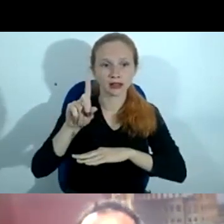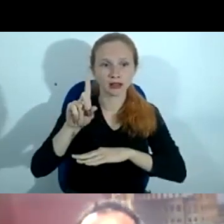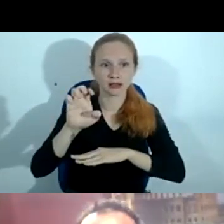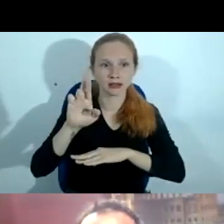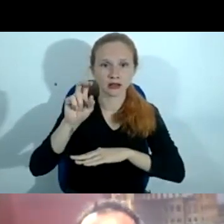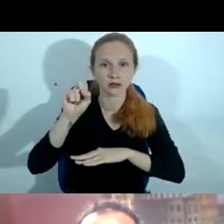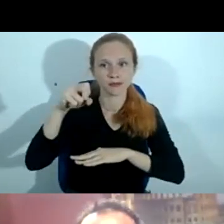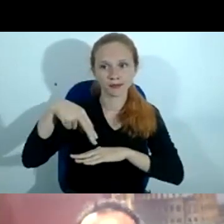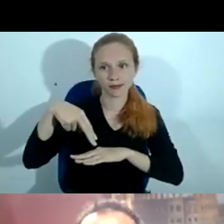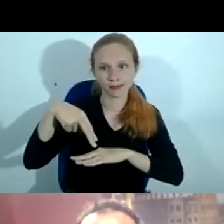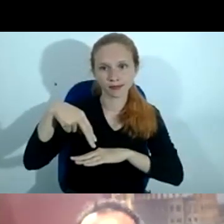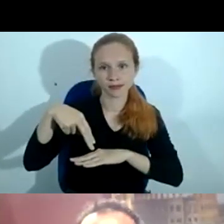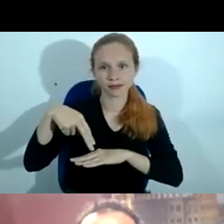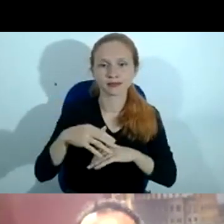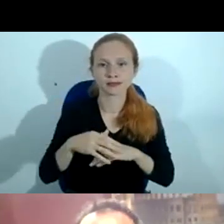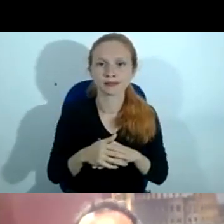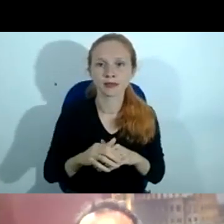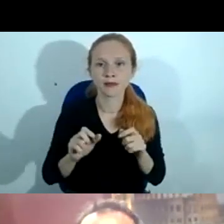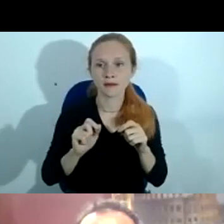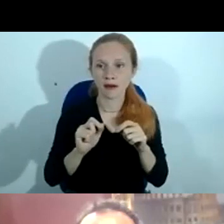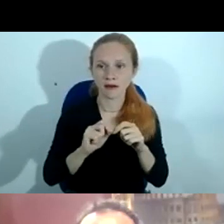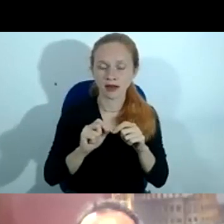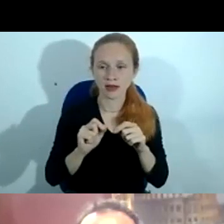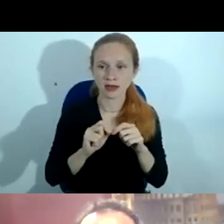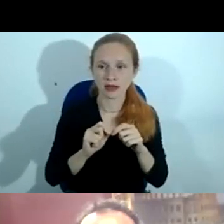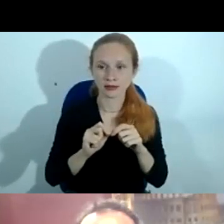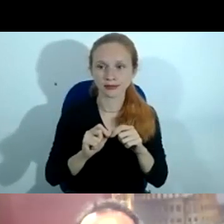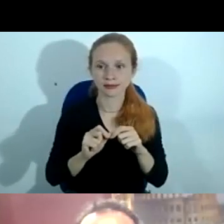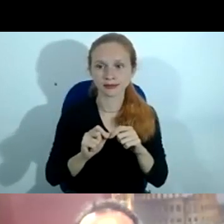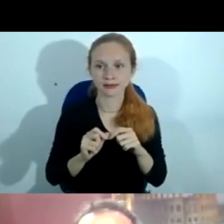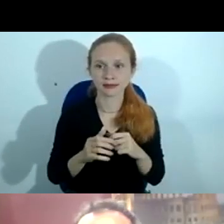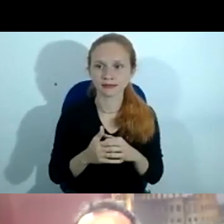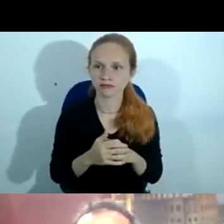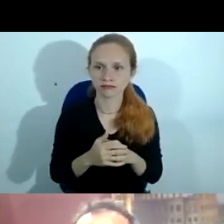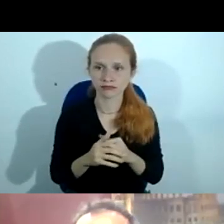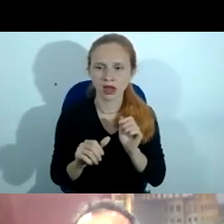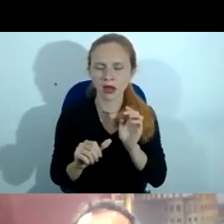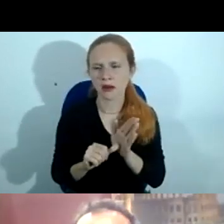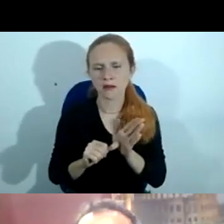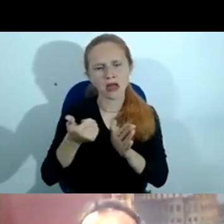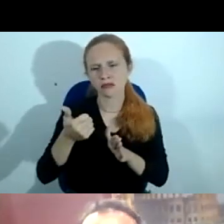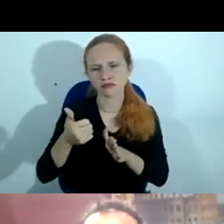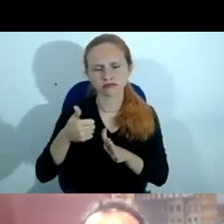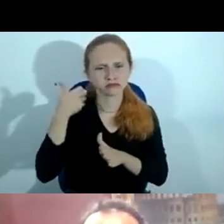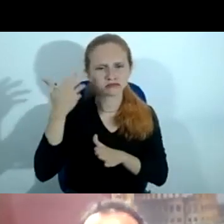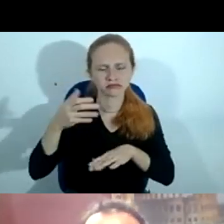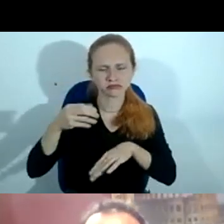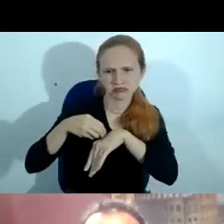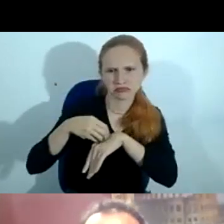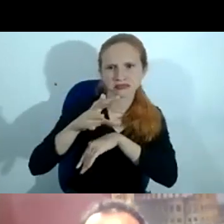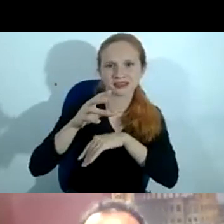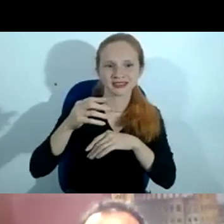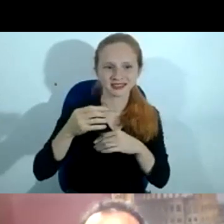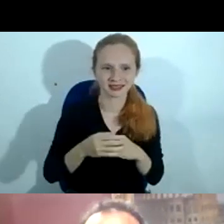para fazer primeiro a mensagem com o lançador do